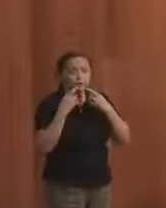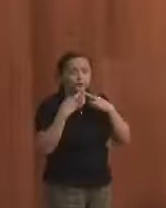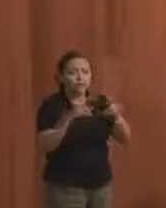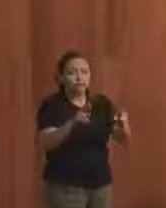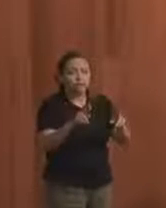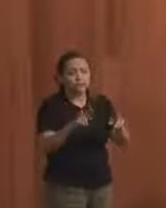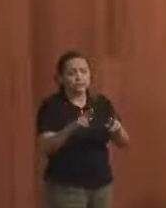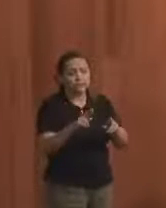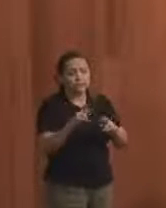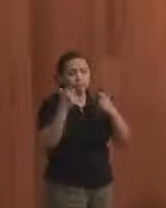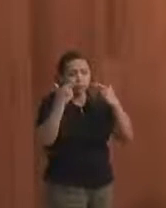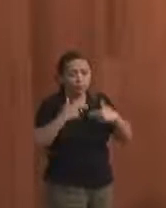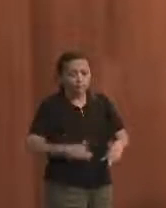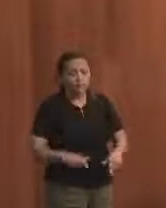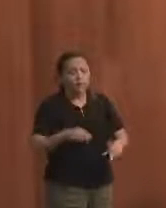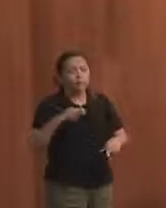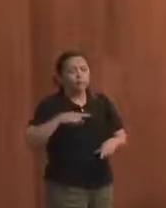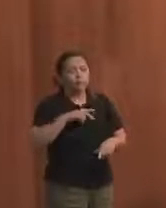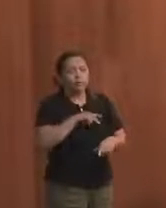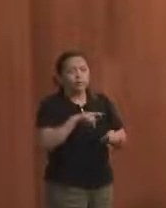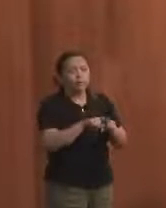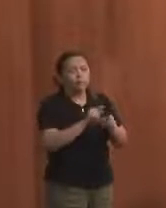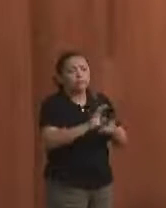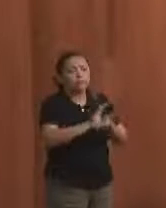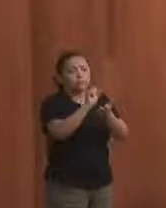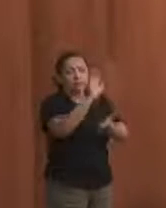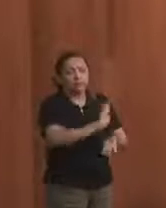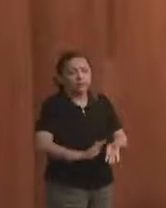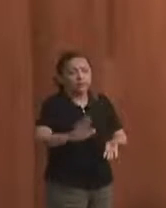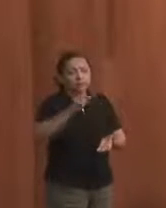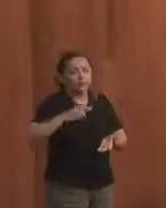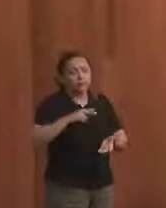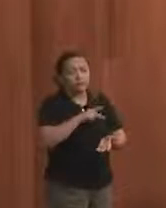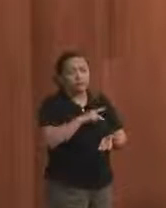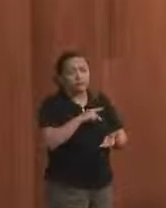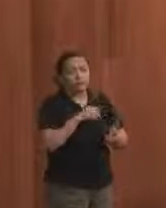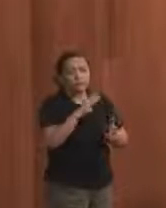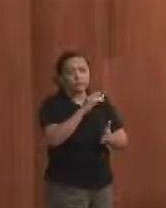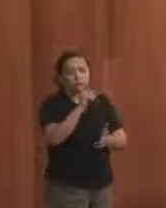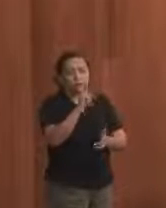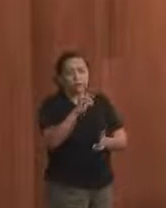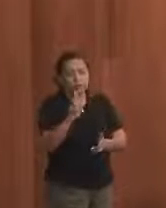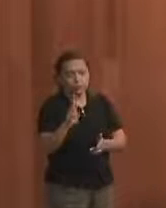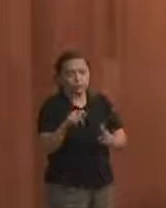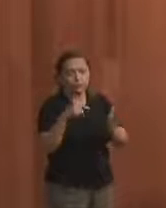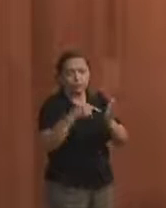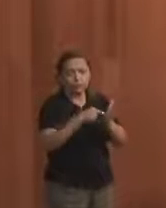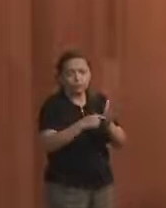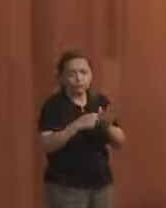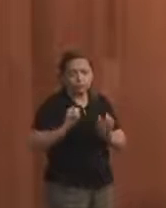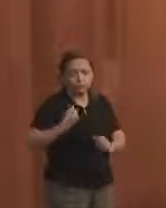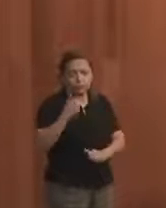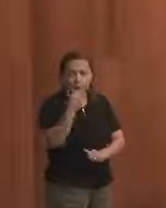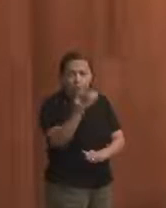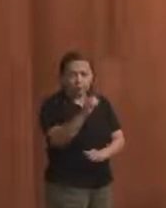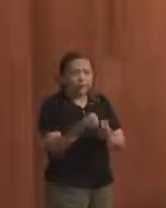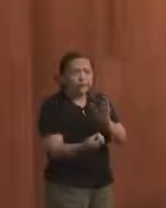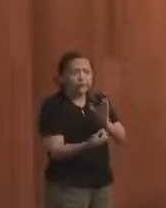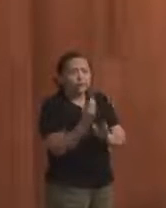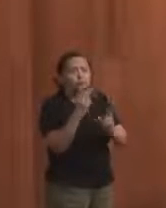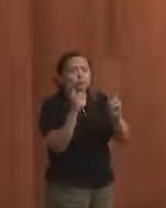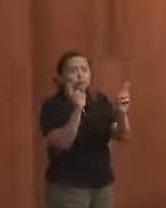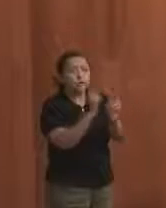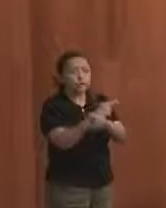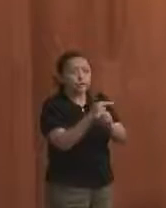anônimas no MP e no CNMP nos moldes da CGU. O último ponto, ponto dez, criação de rede